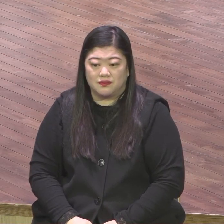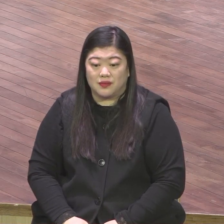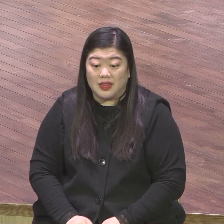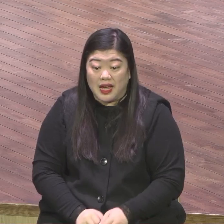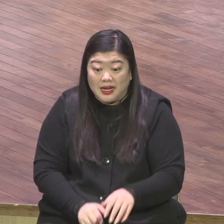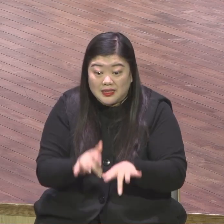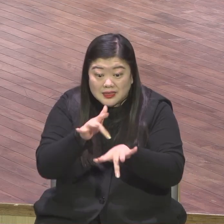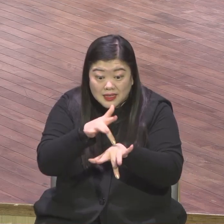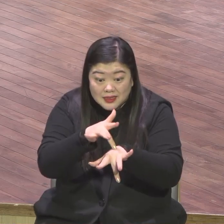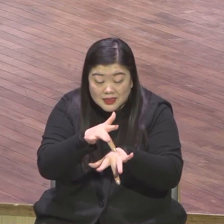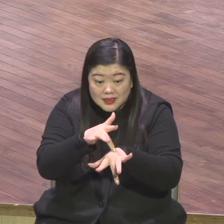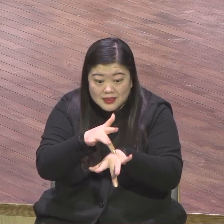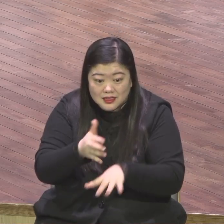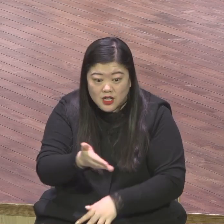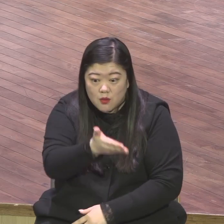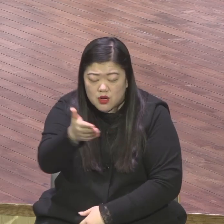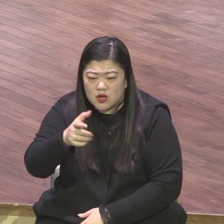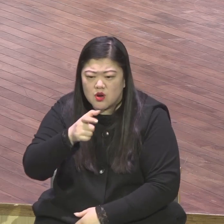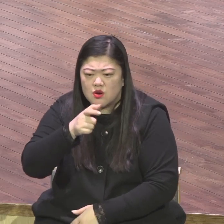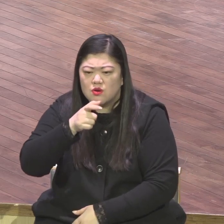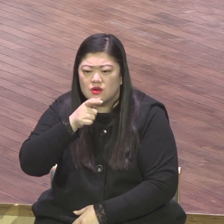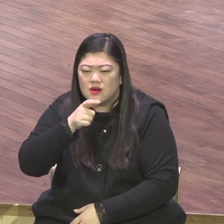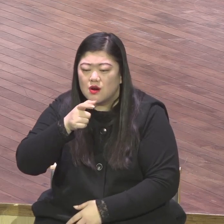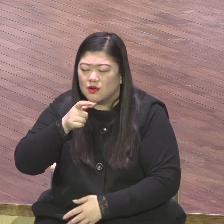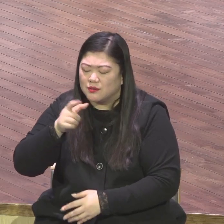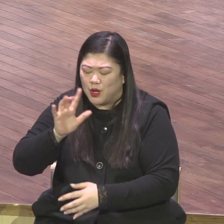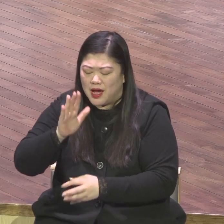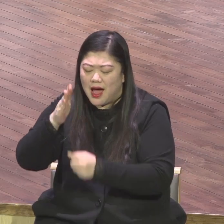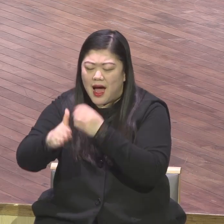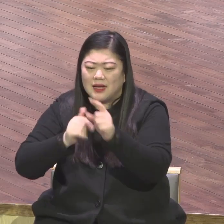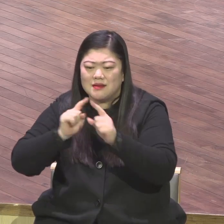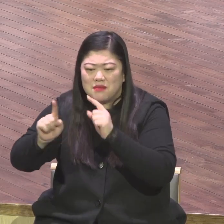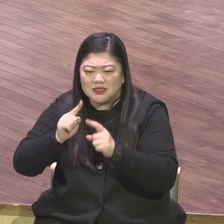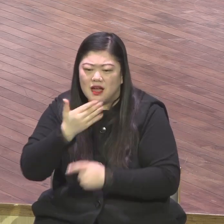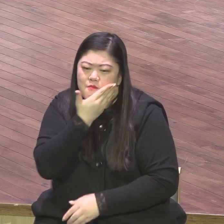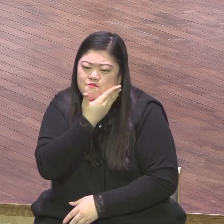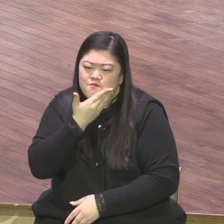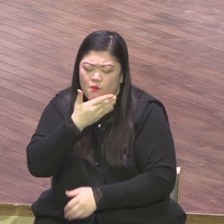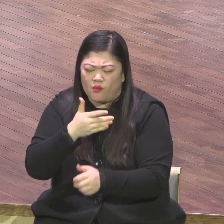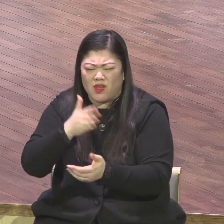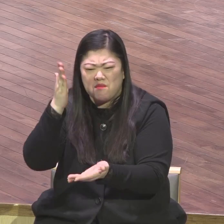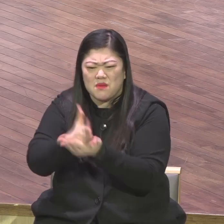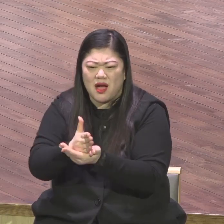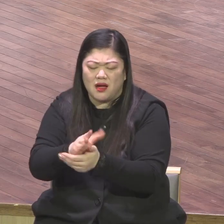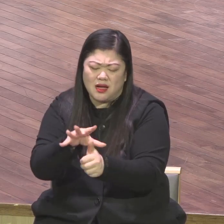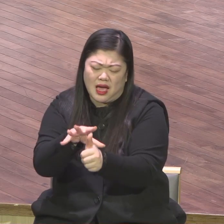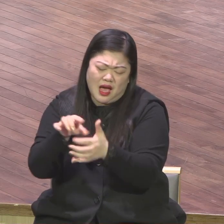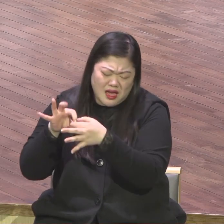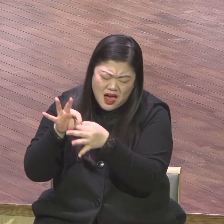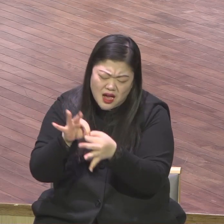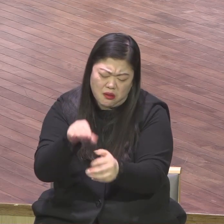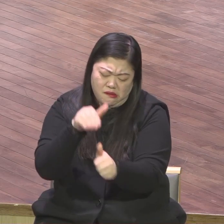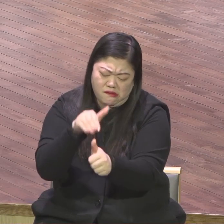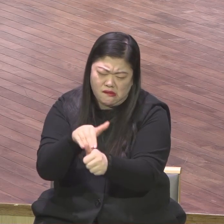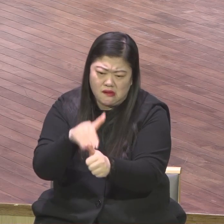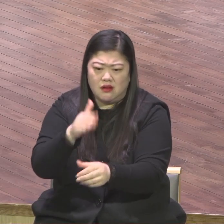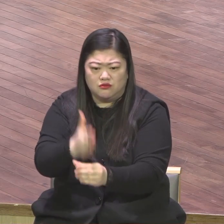어떻게 해요 제가 못된 신앙으로 신앙생활하면서 제가 언제 하나님 내가 하나님께 쓰임 받고 하나님 능력 체험하고